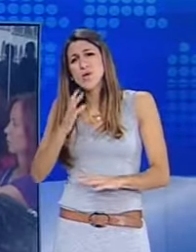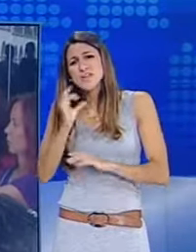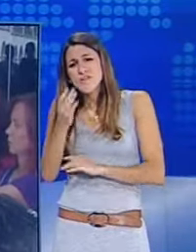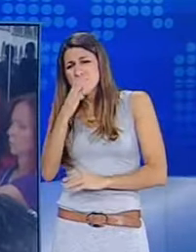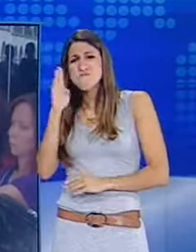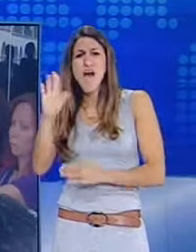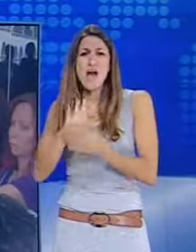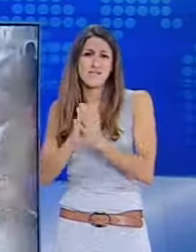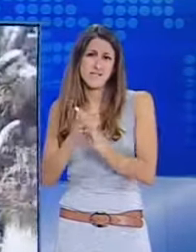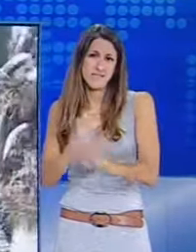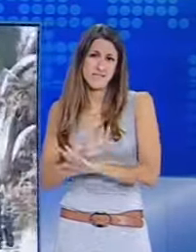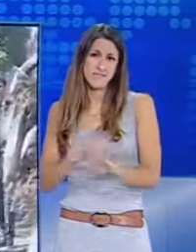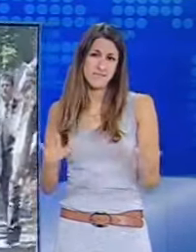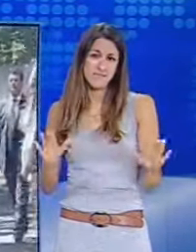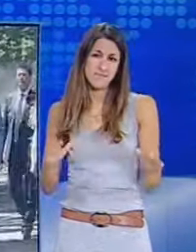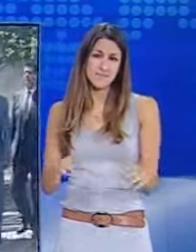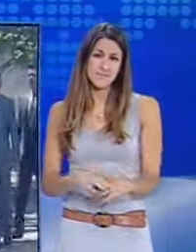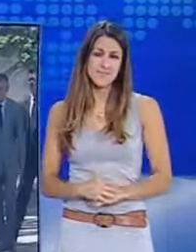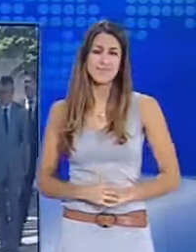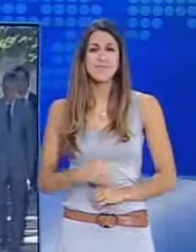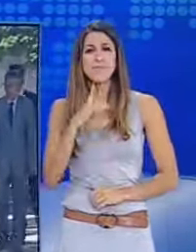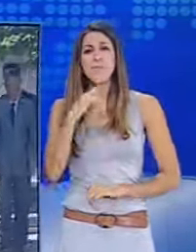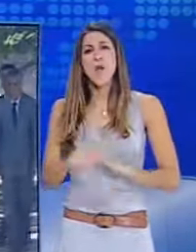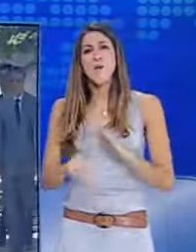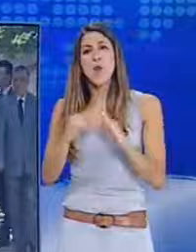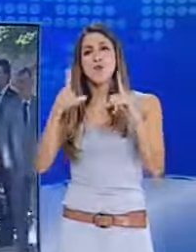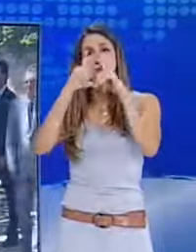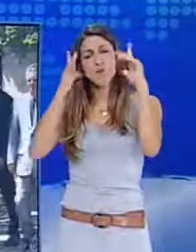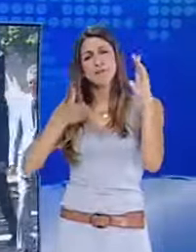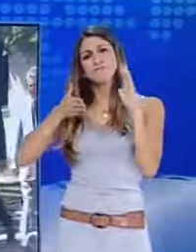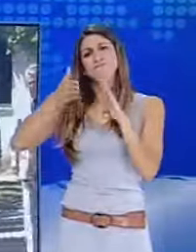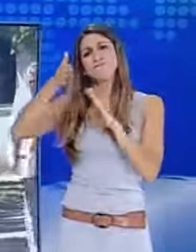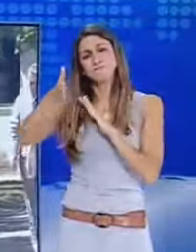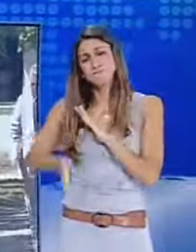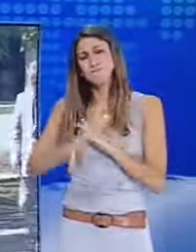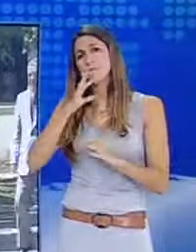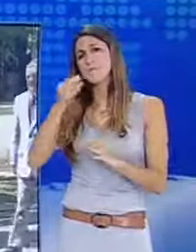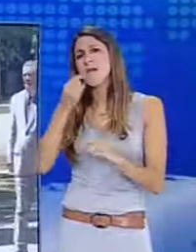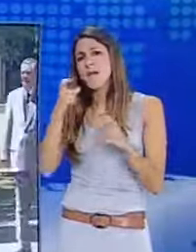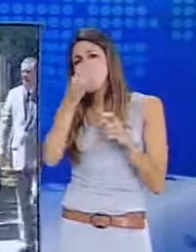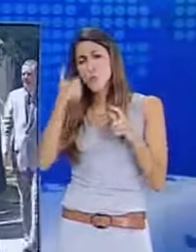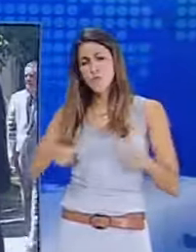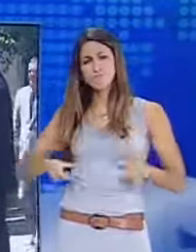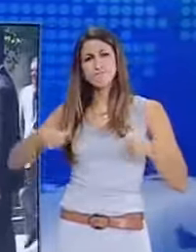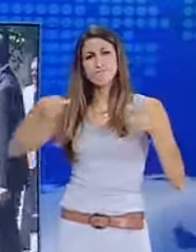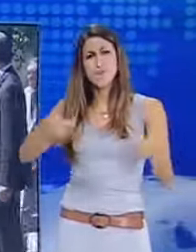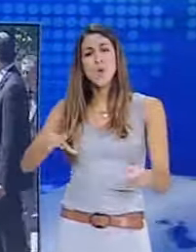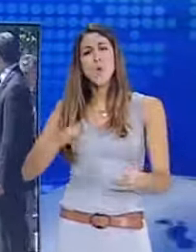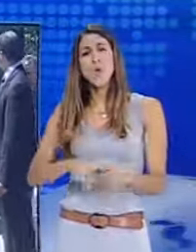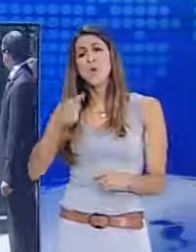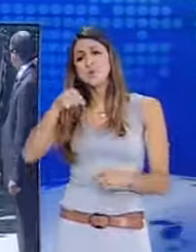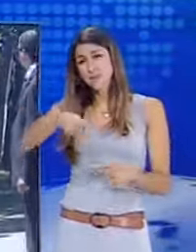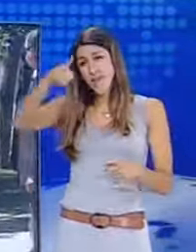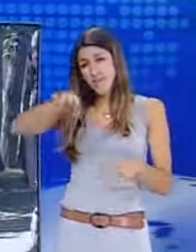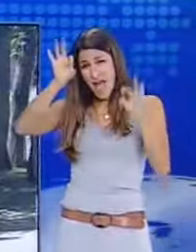την κρίση. Ο Πρόεδρος της Δημοκρατίας Κάρολος Παπούλιας σε μήνυμά του για την 39η επέτειο αποκατάστασης της Δημοκρατίας